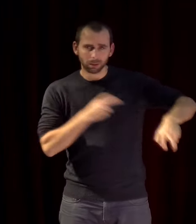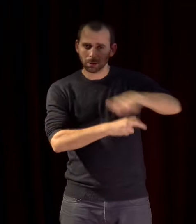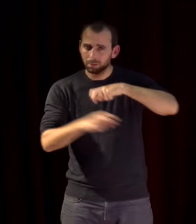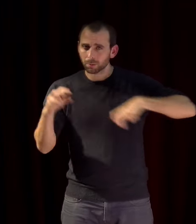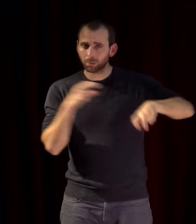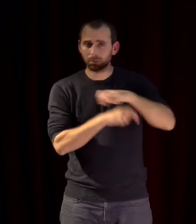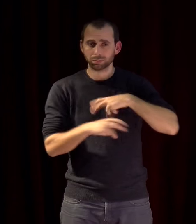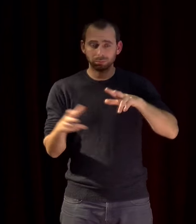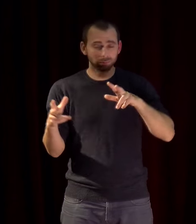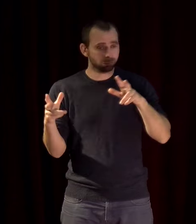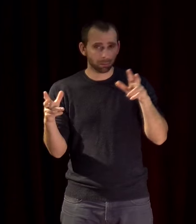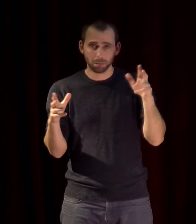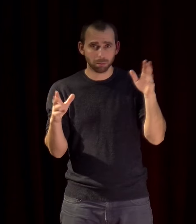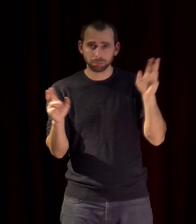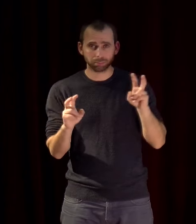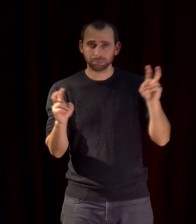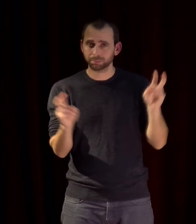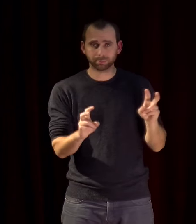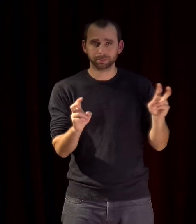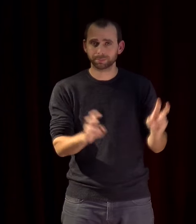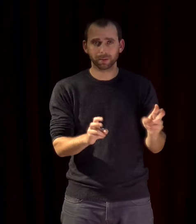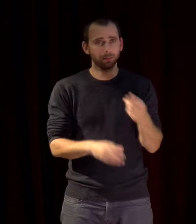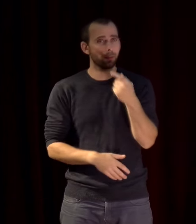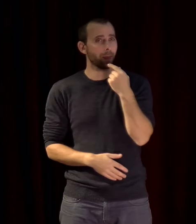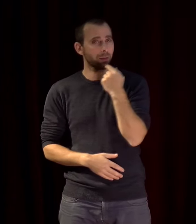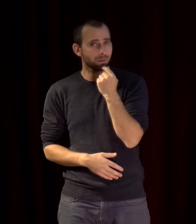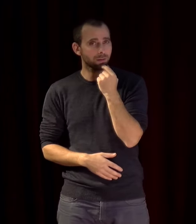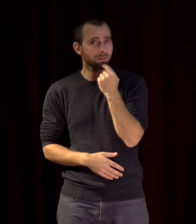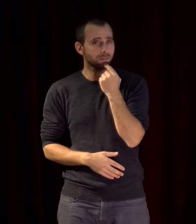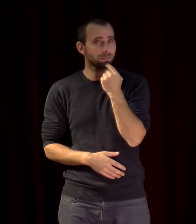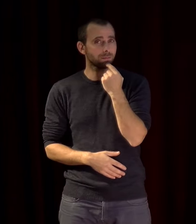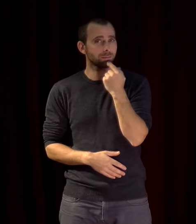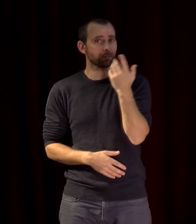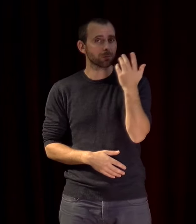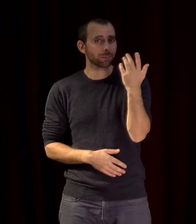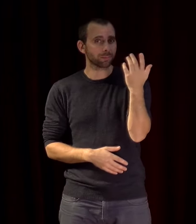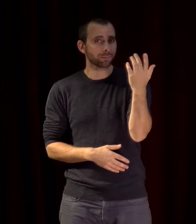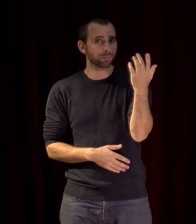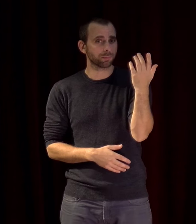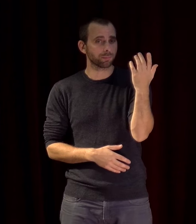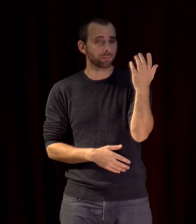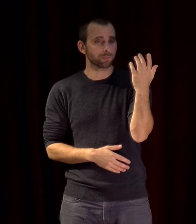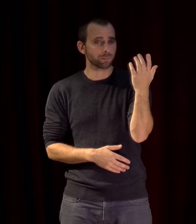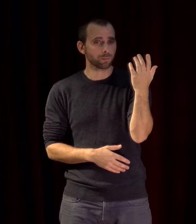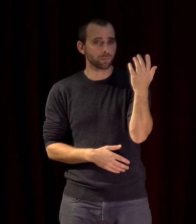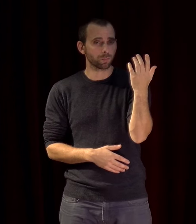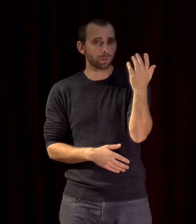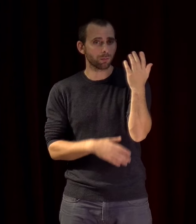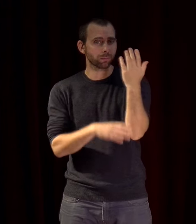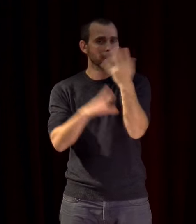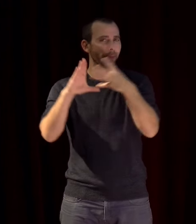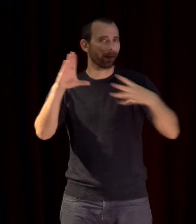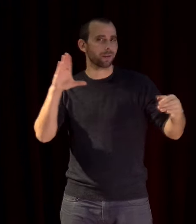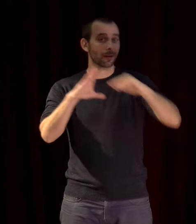renforce l'asymétrie entre la rive nord l'asymétrie entre la rive nord et la rive sud